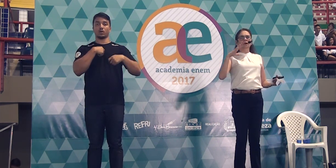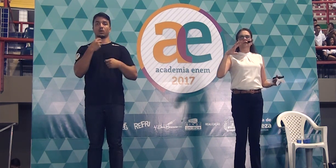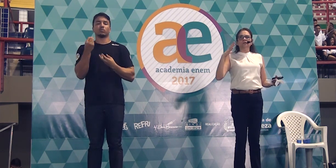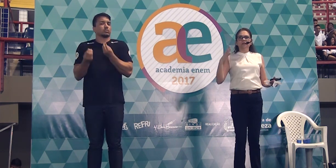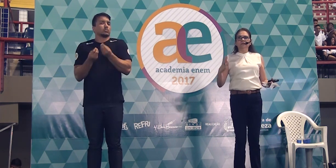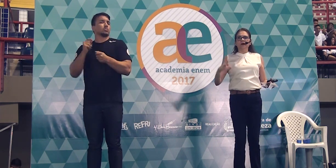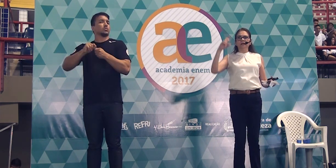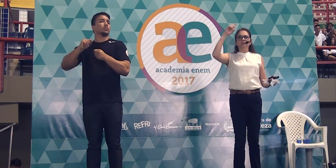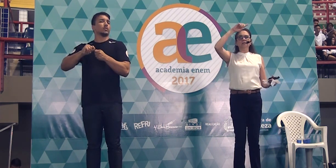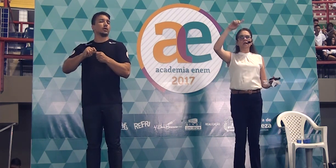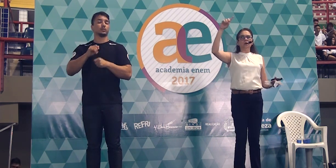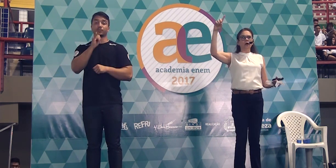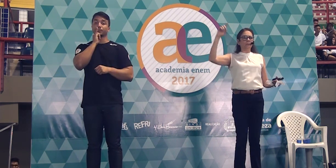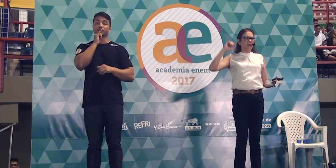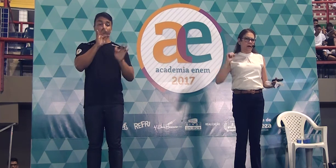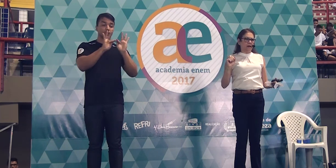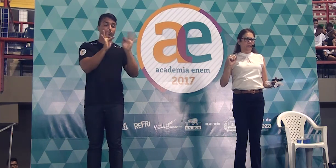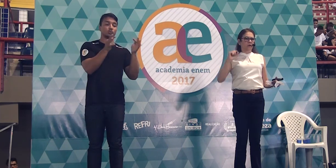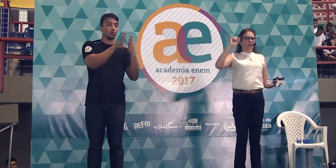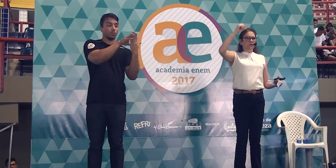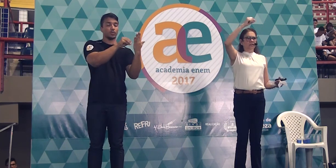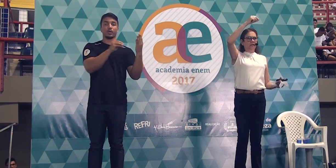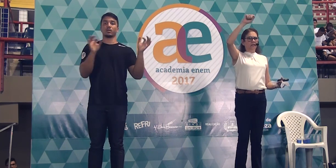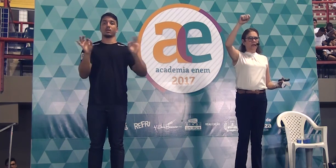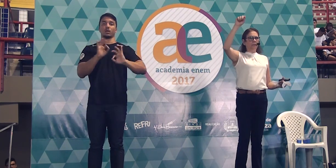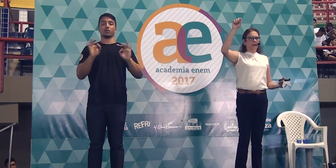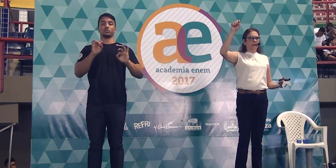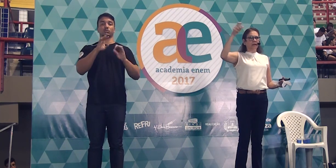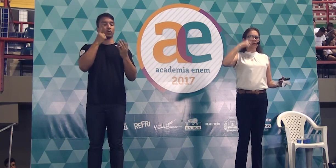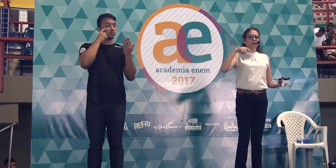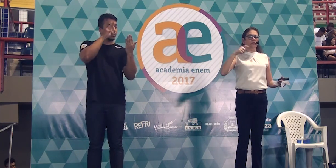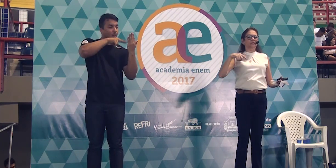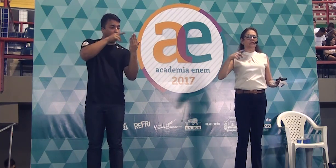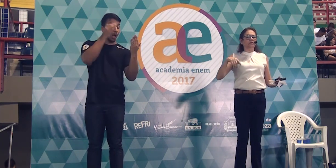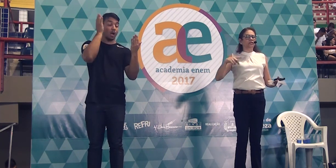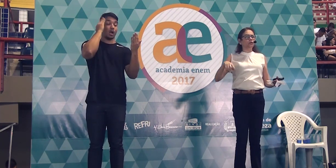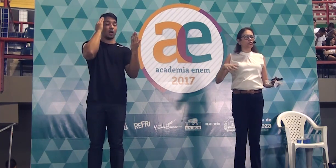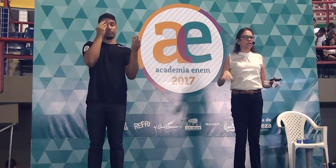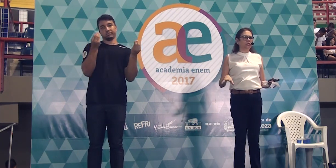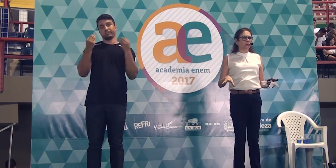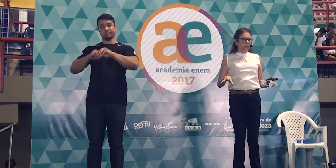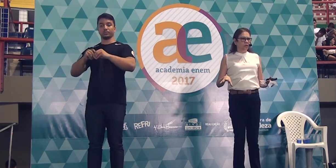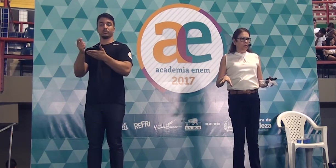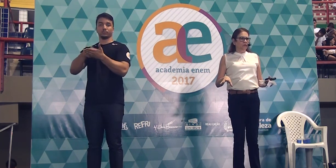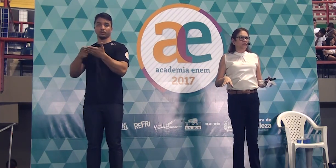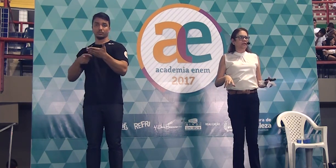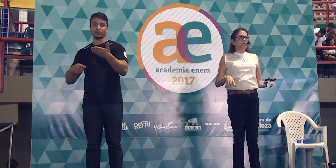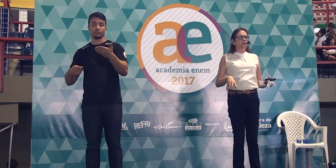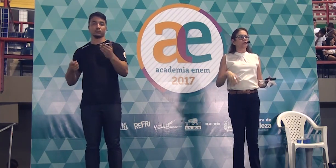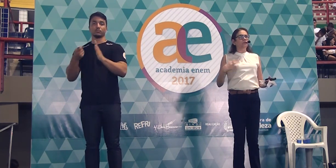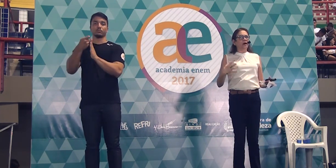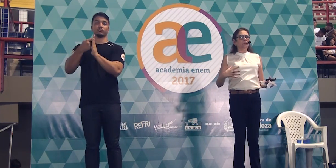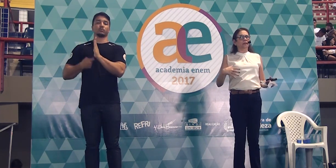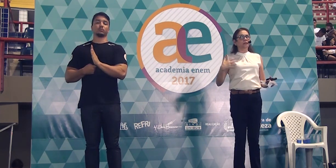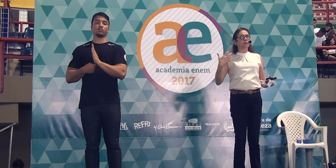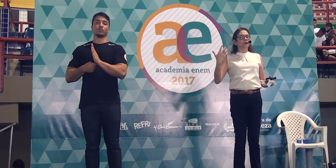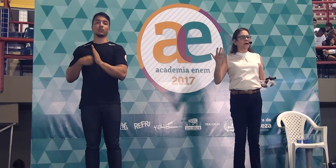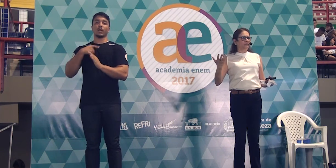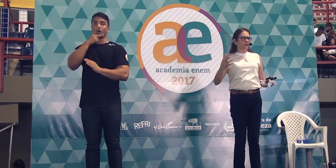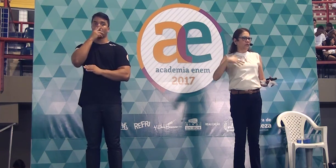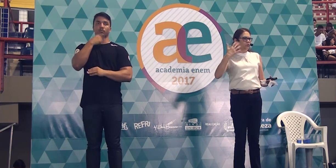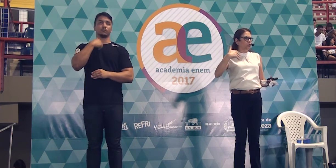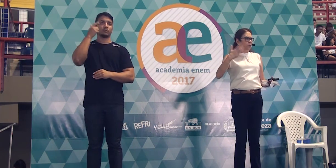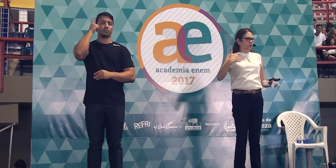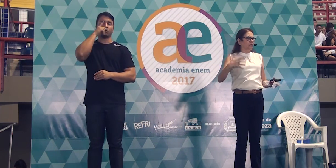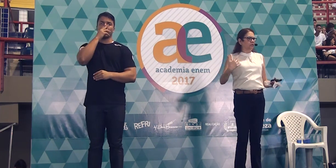faço? Você faz sem copiar. Você interpreta e quando você está discutindo, você diz, o fato é tão